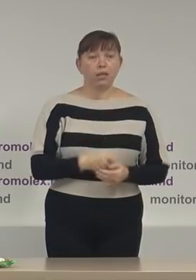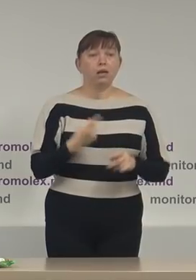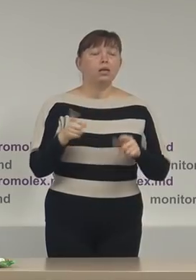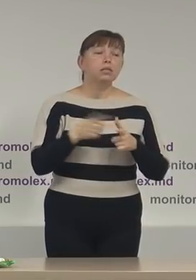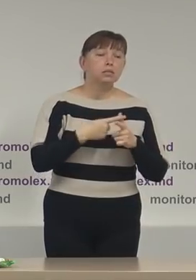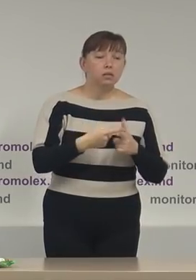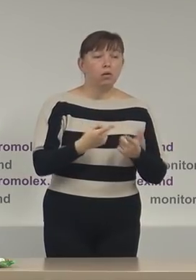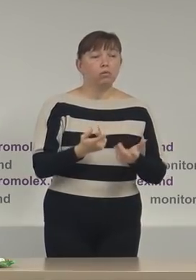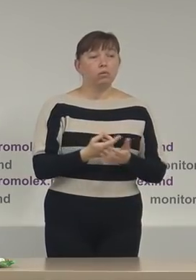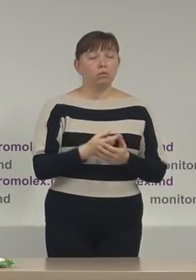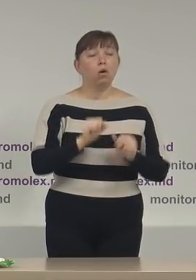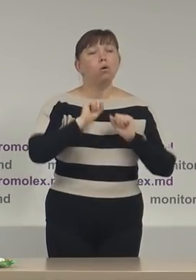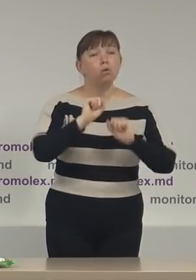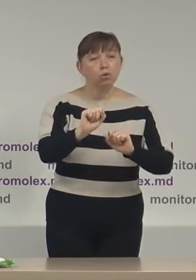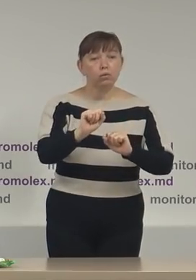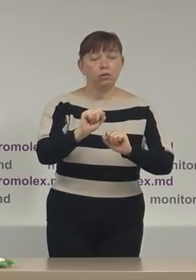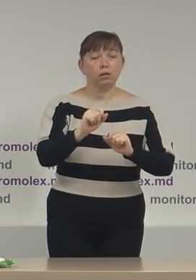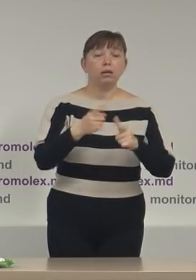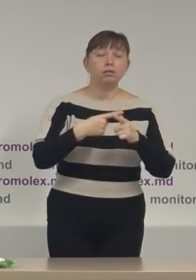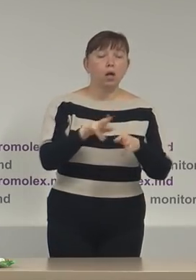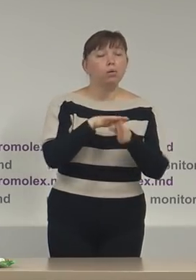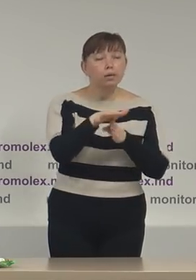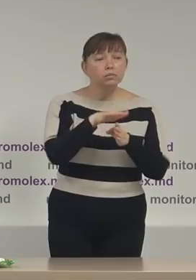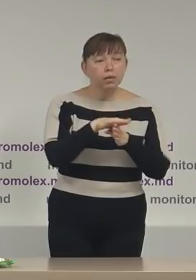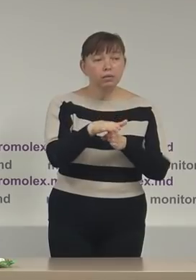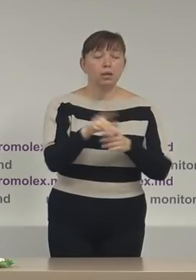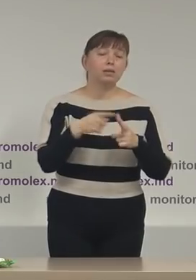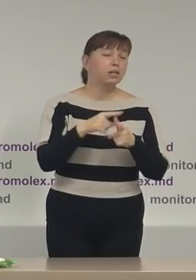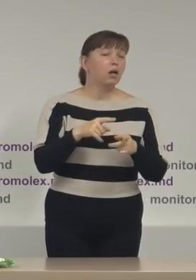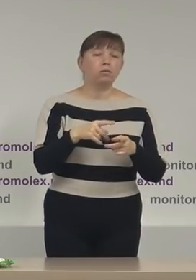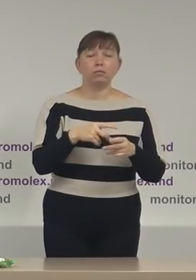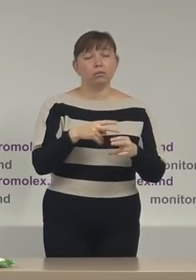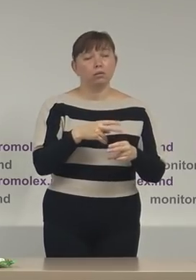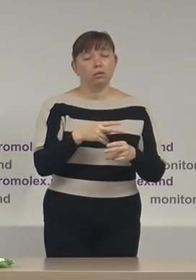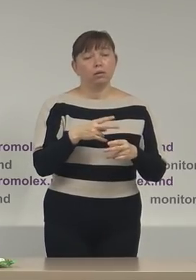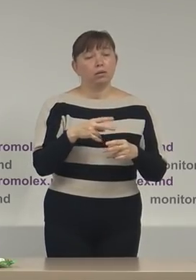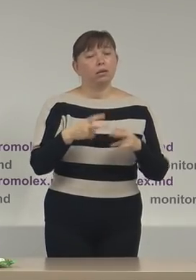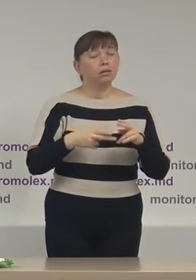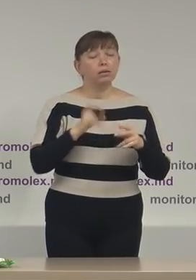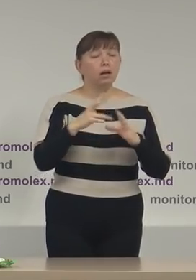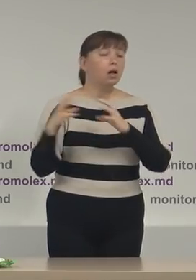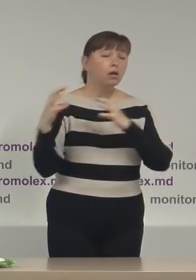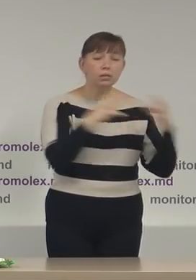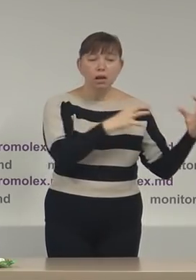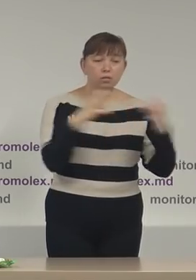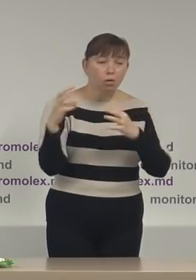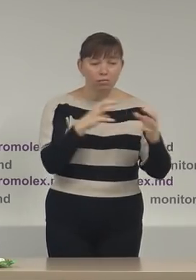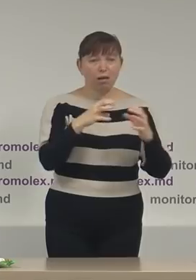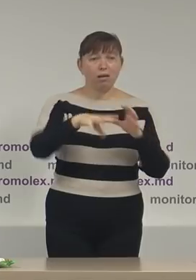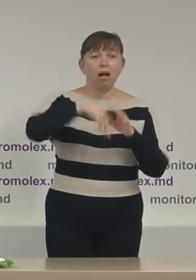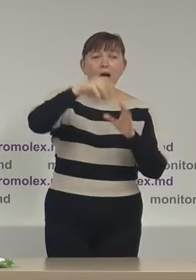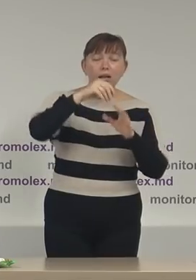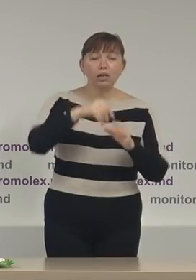vorba de ocrotire sau respectare sau nerespectare regulilor de transportare organizată alegătorilor